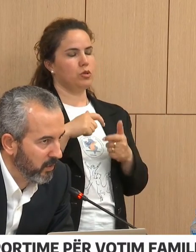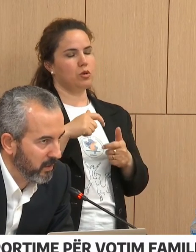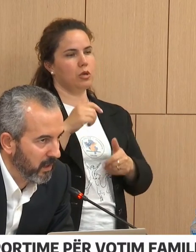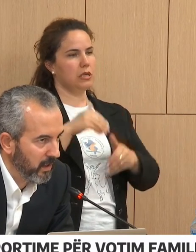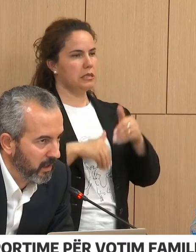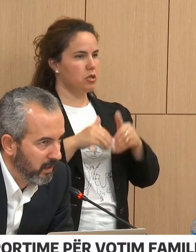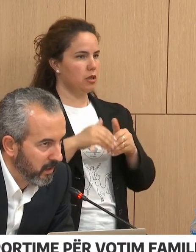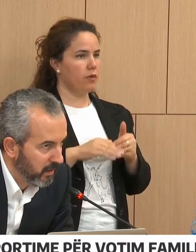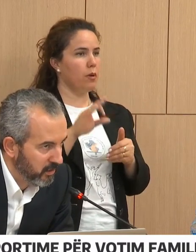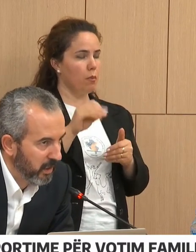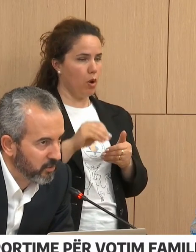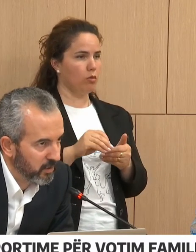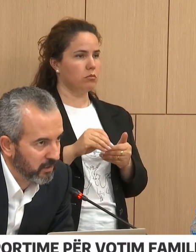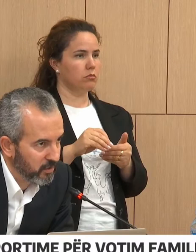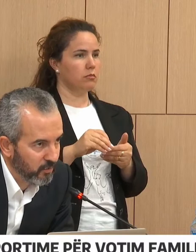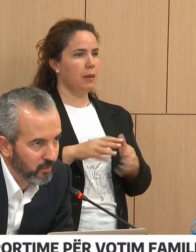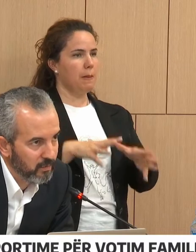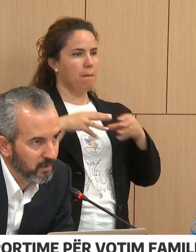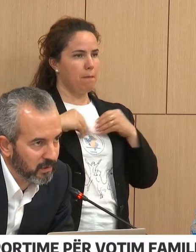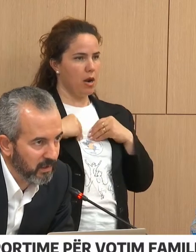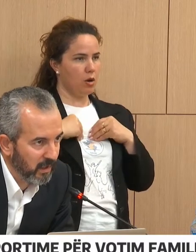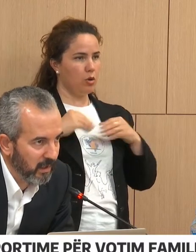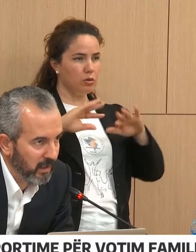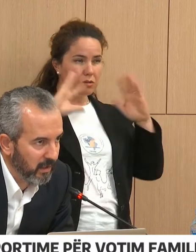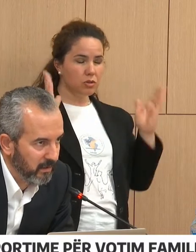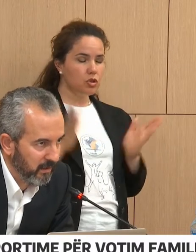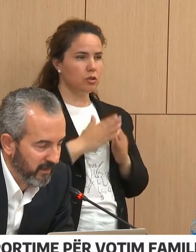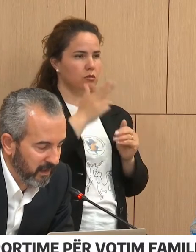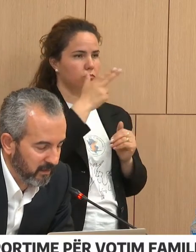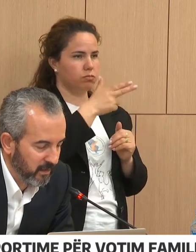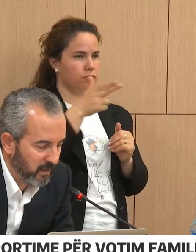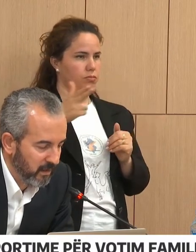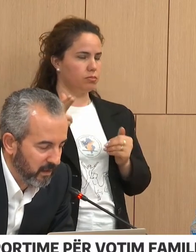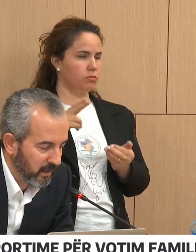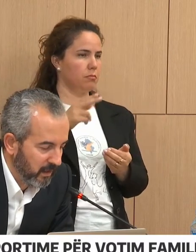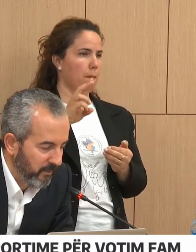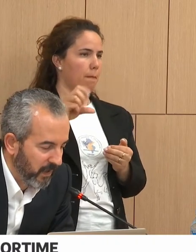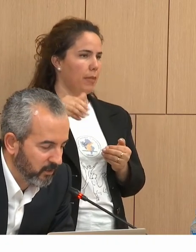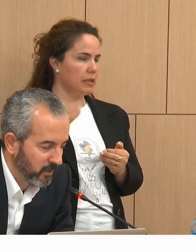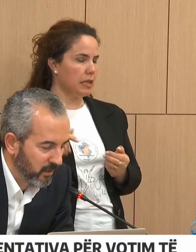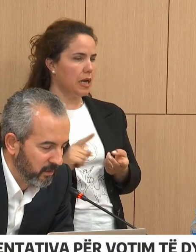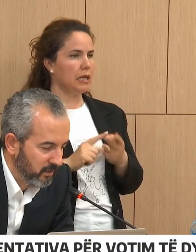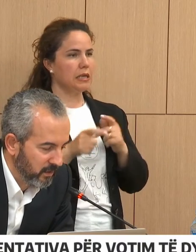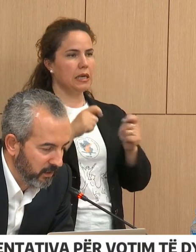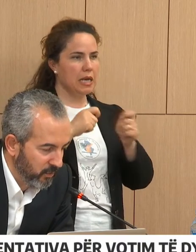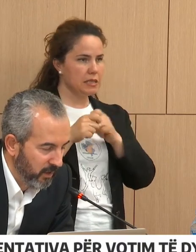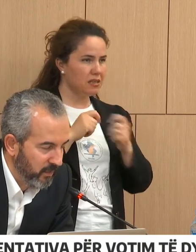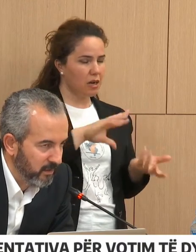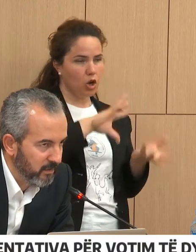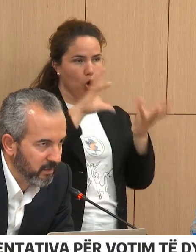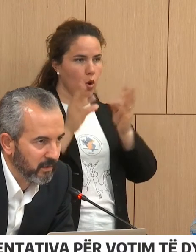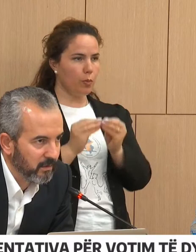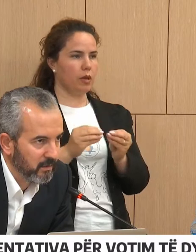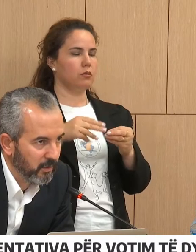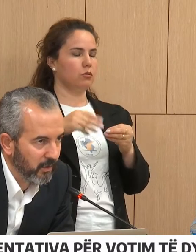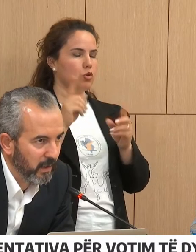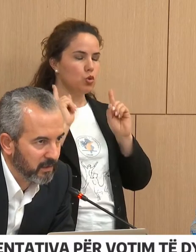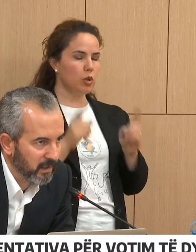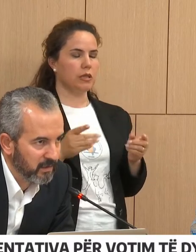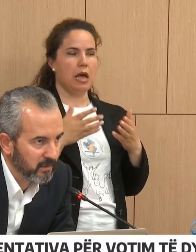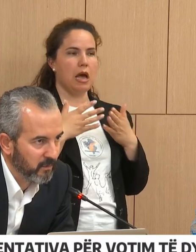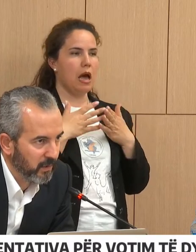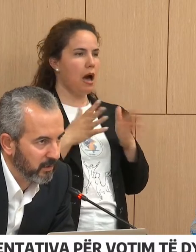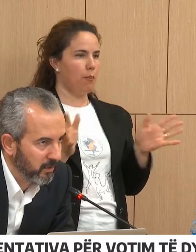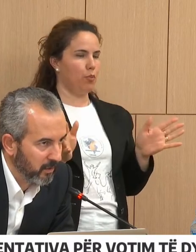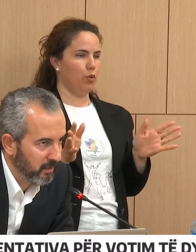qërfikuar, por është dashur tjetë kështu në të gjitha nivellet. Kam patur detyrimin që të